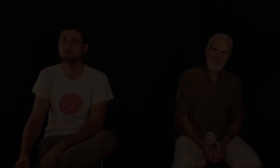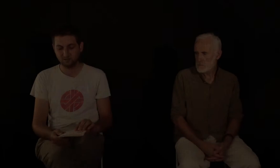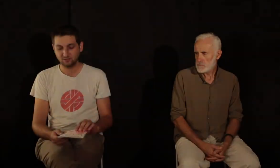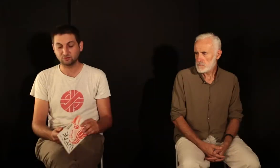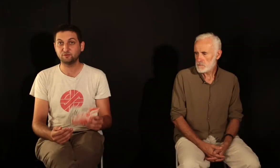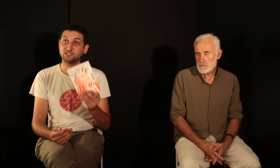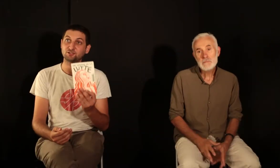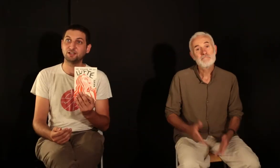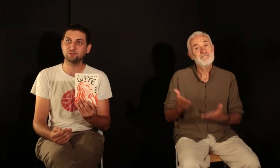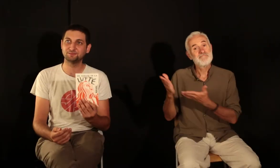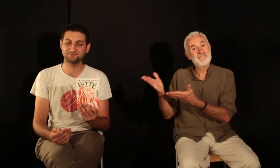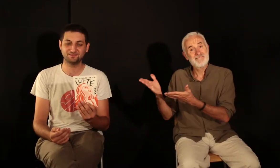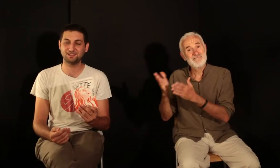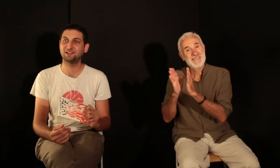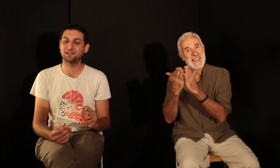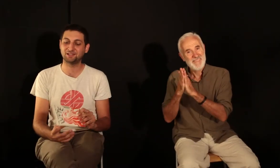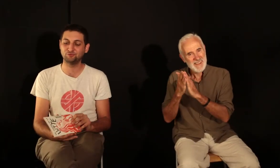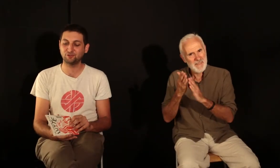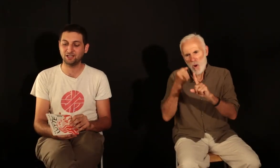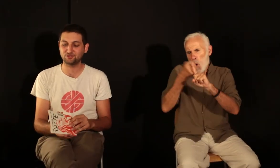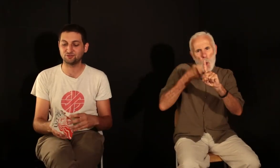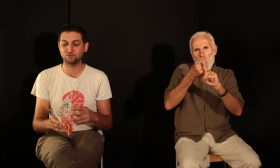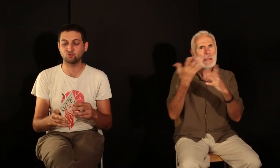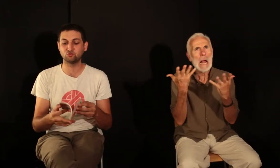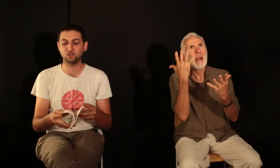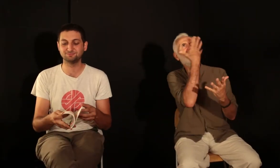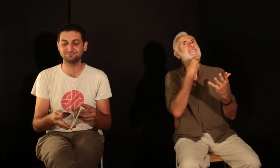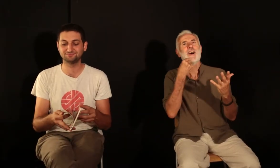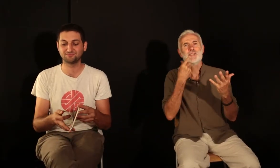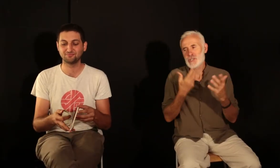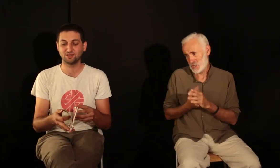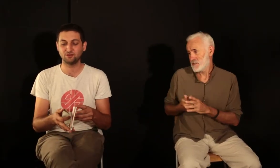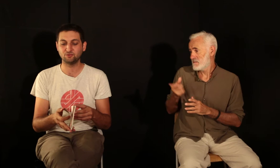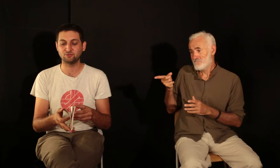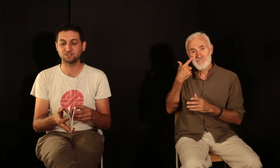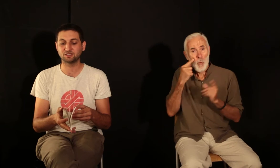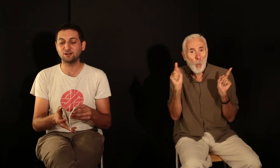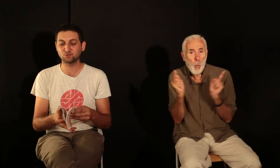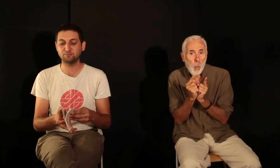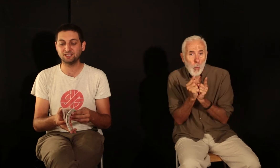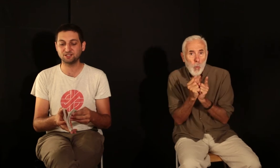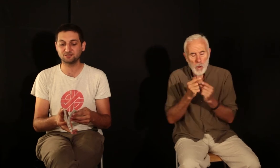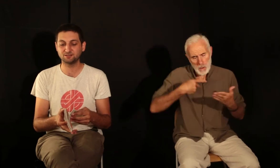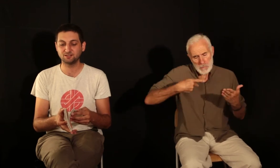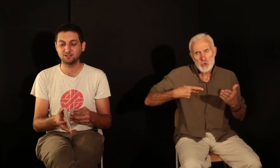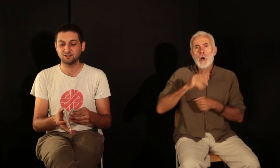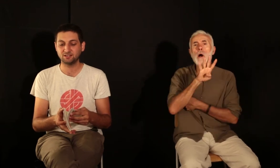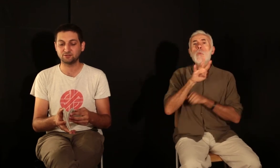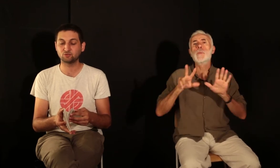Donc « Le visage de la lutte », un ouvrage court, 48 pages, et surtout